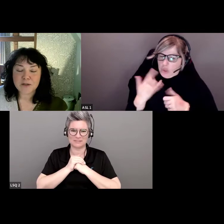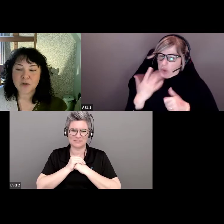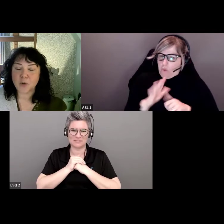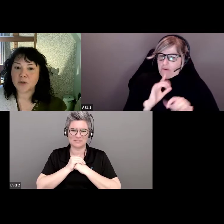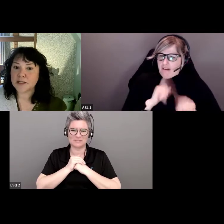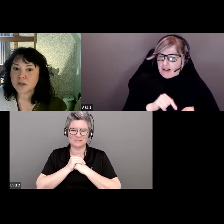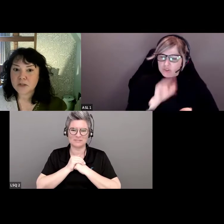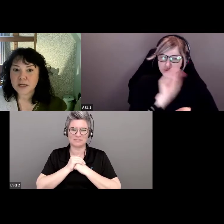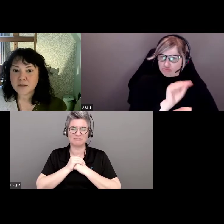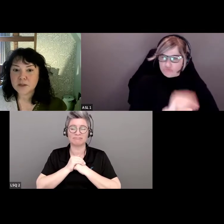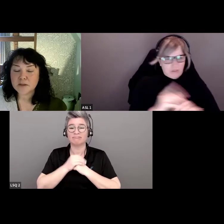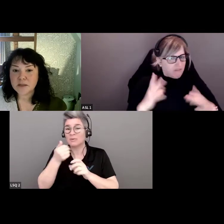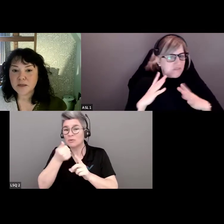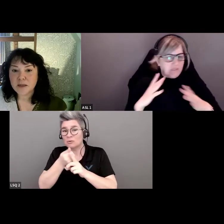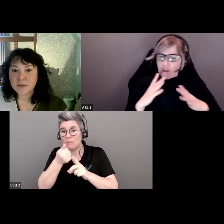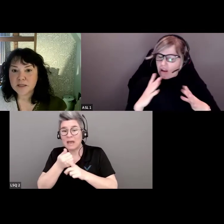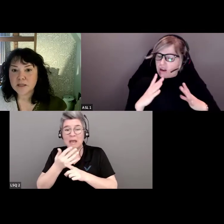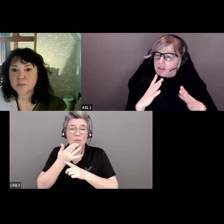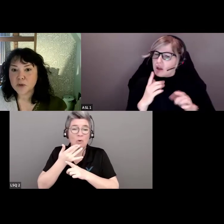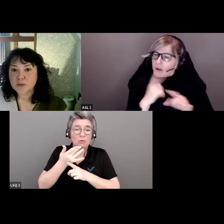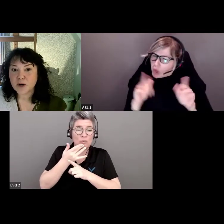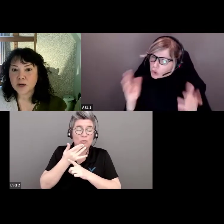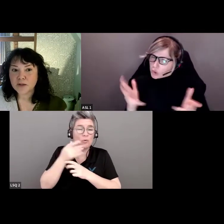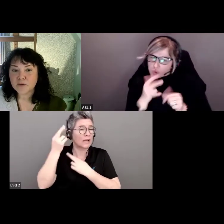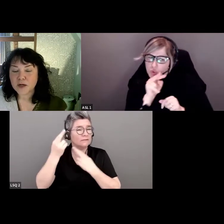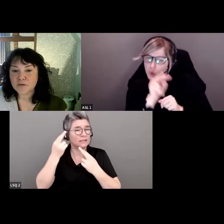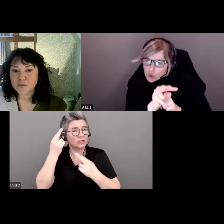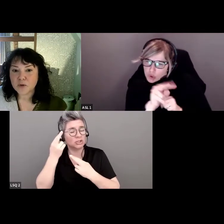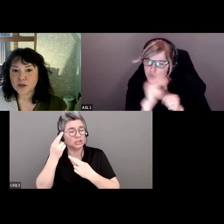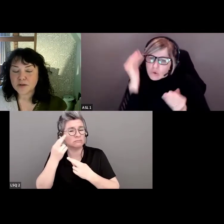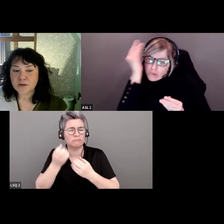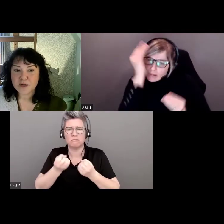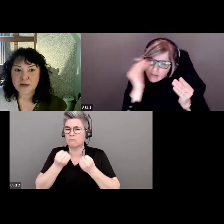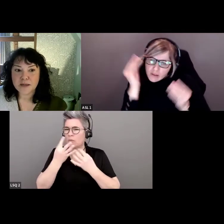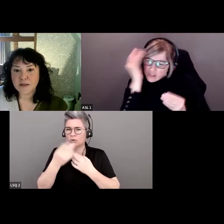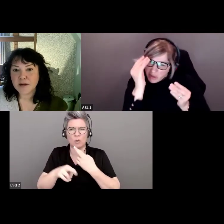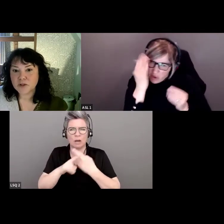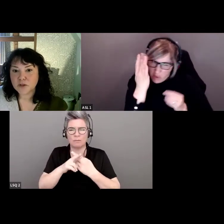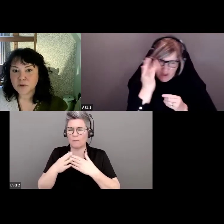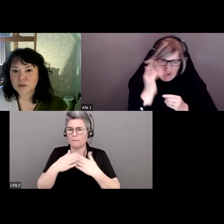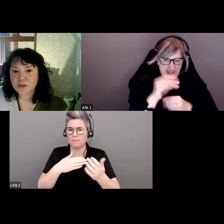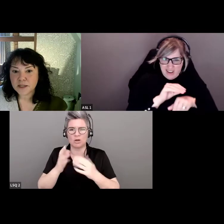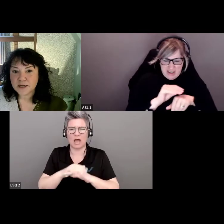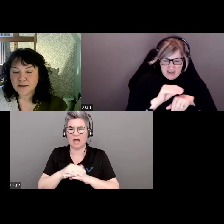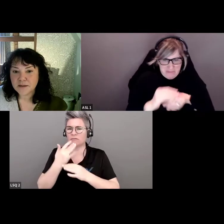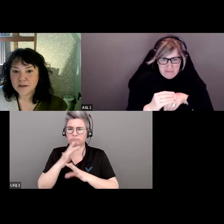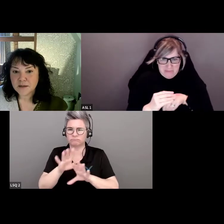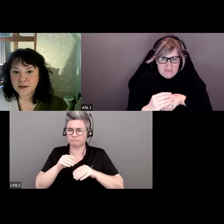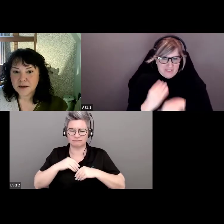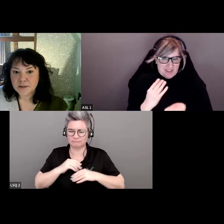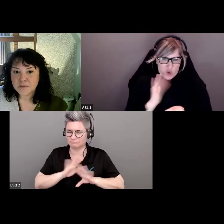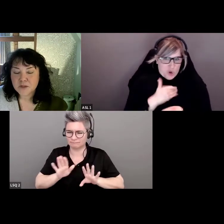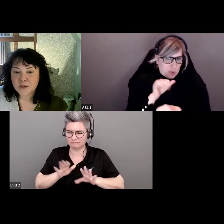Si vous avez envie plutôt de réfléchir sans répondre aux questions, c'est tout à fait acceptable.